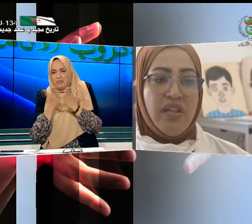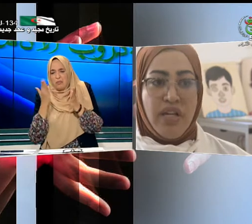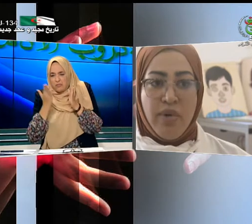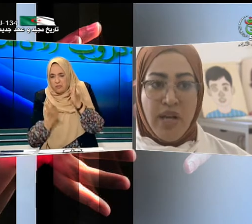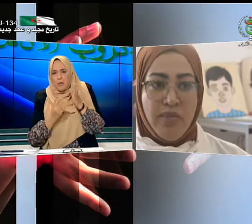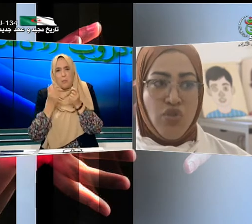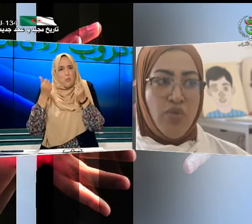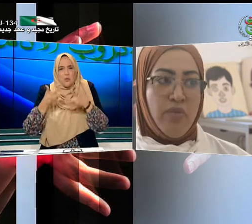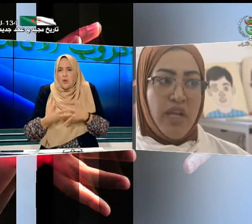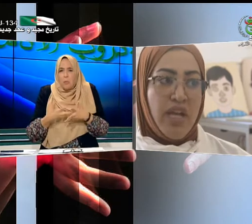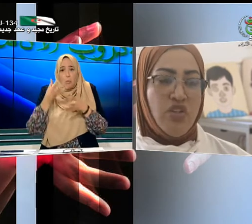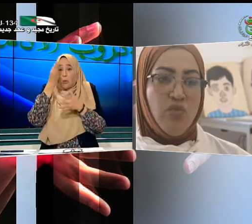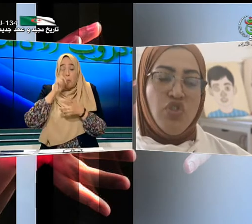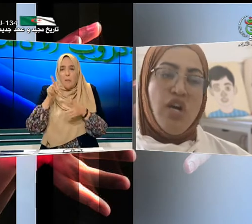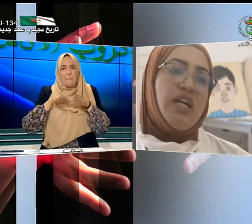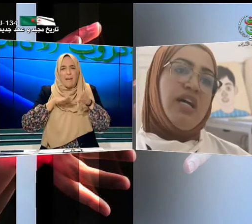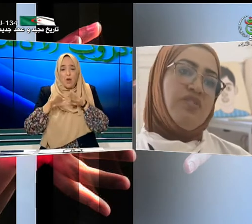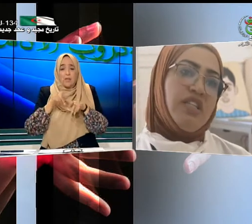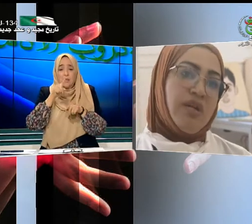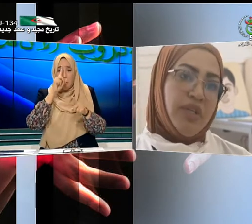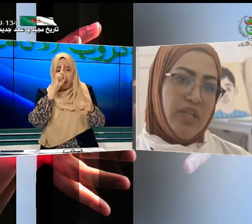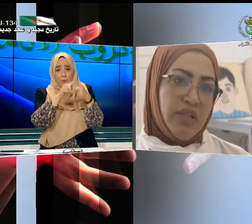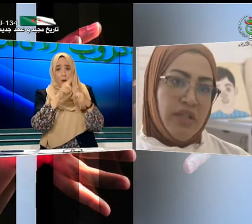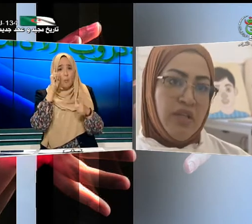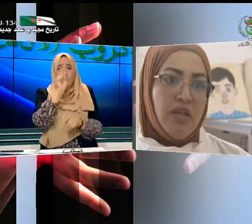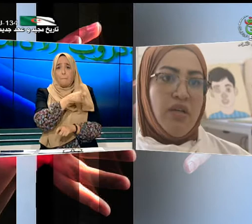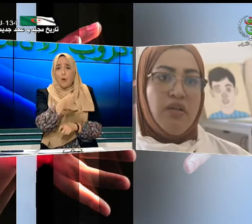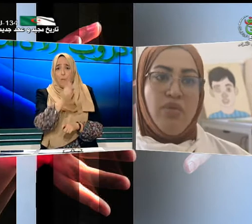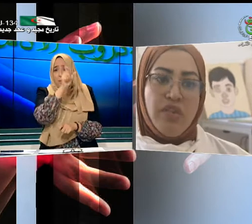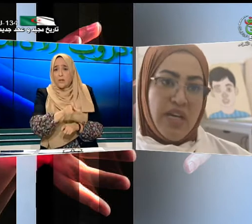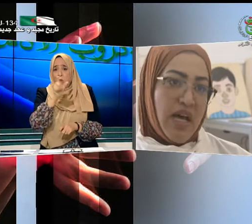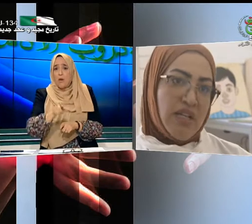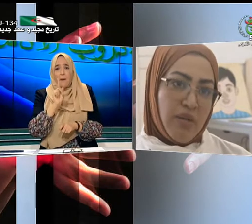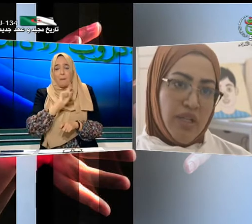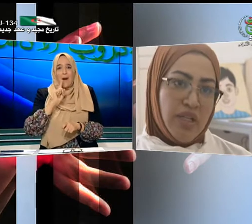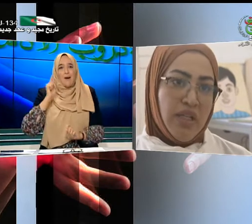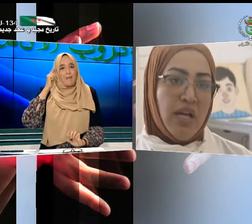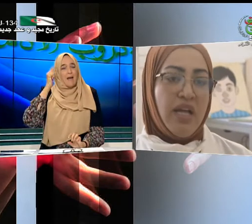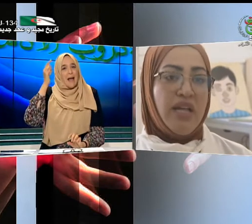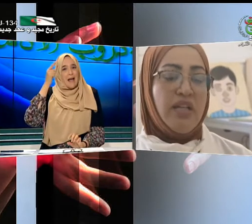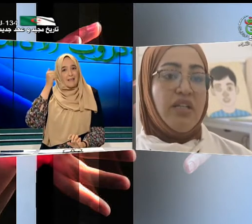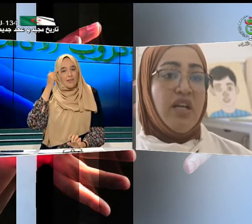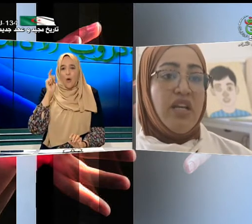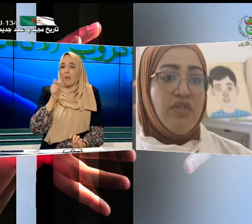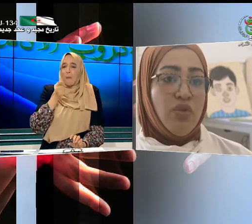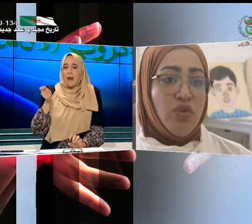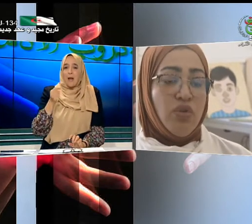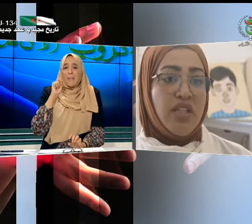هي برامج ومناهج موجهة لأطفال طبيعيين ذوي ذكاء طبيعي لكن تختلف القدرات